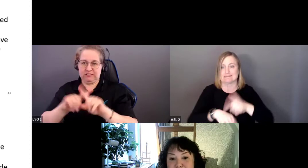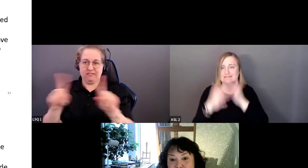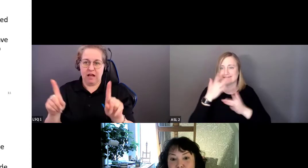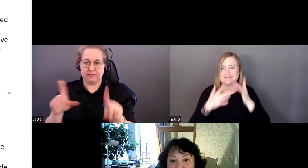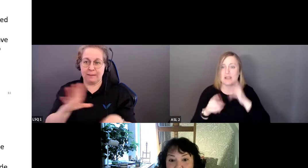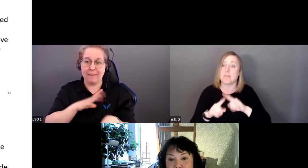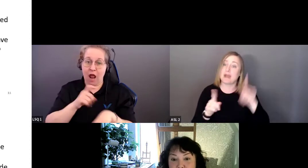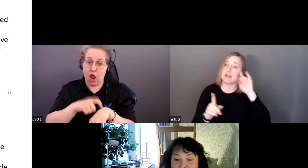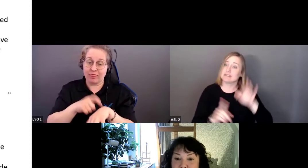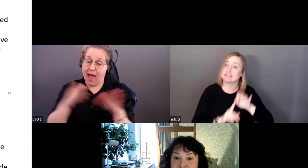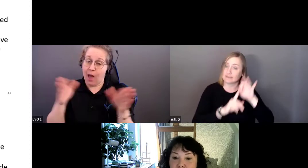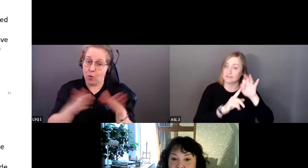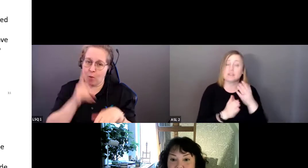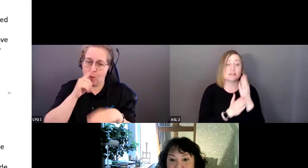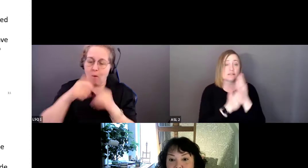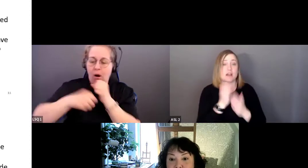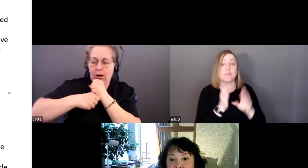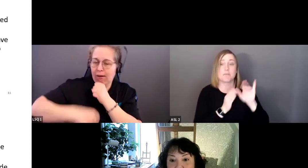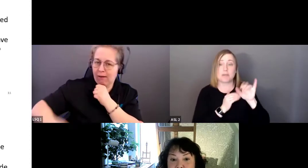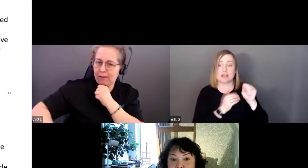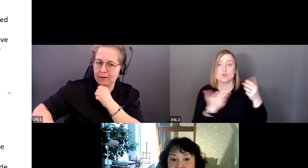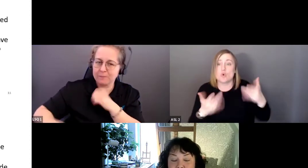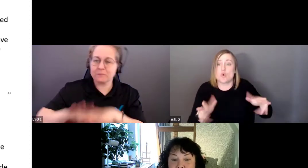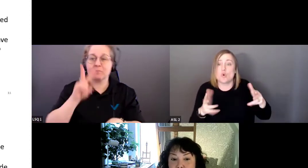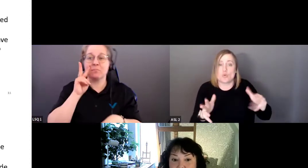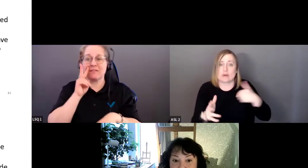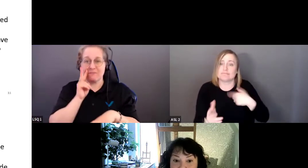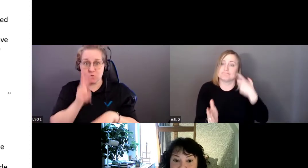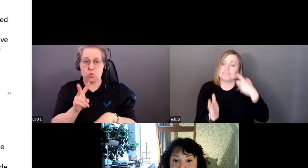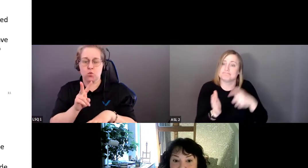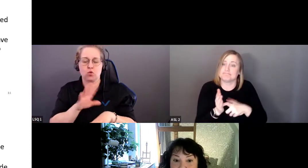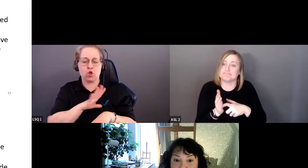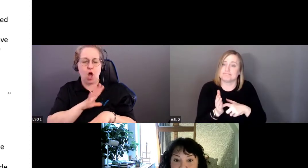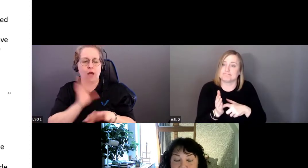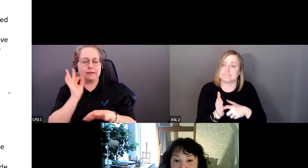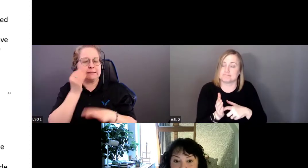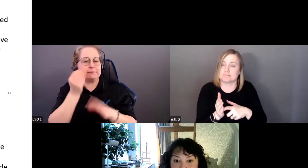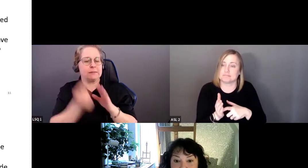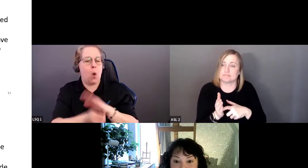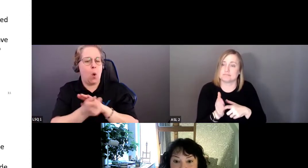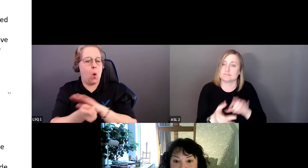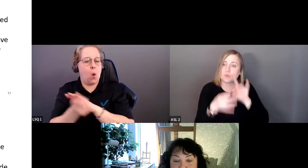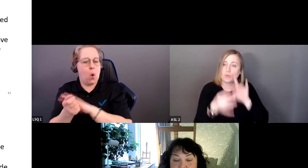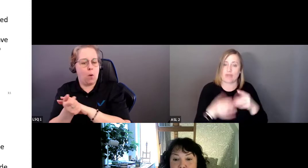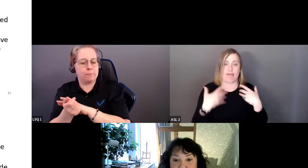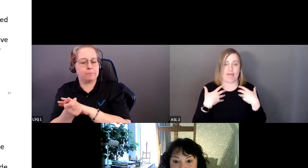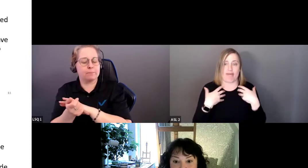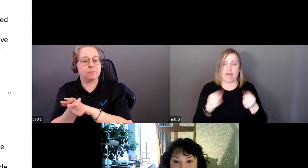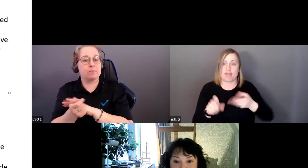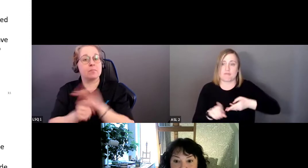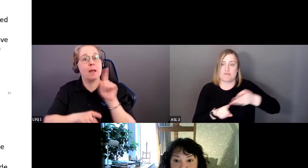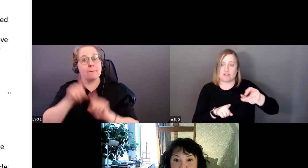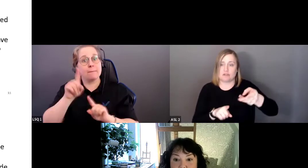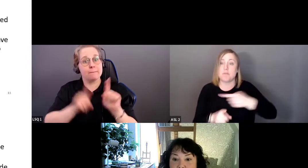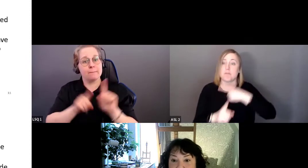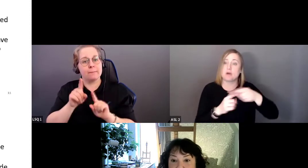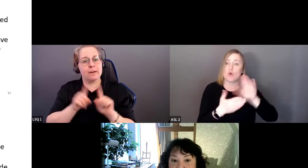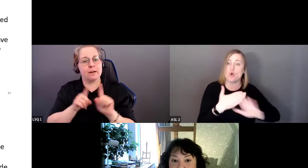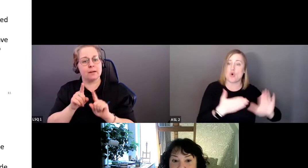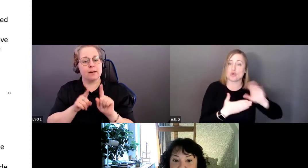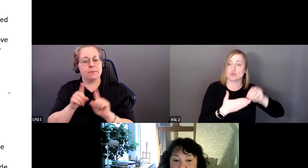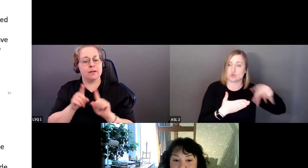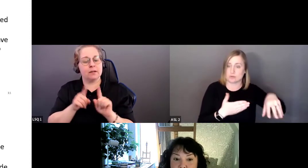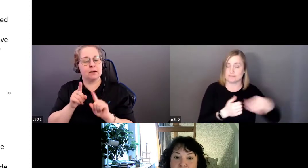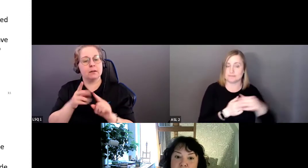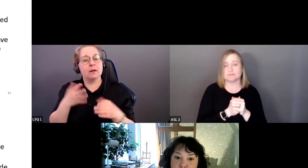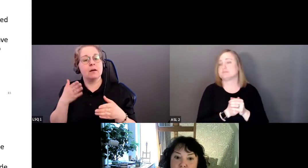de temps, mais il existe des exceptions. Certaines interventions ont été faites de manière empirique auprès